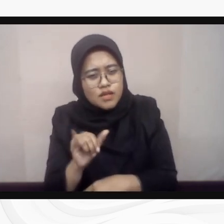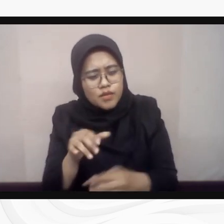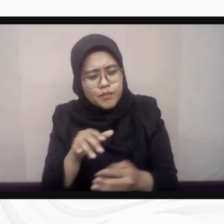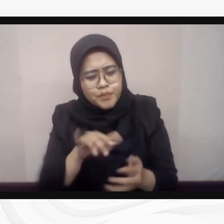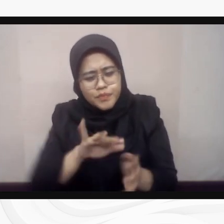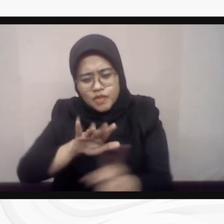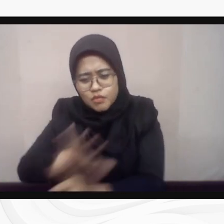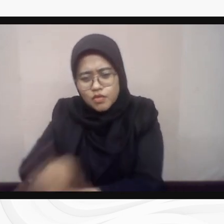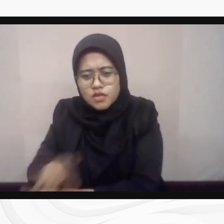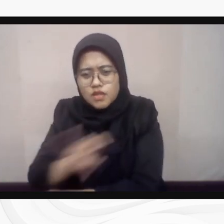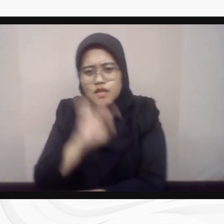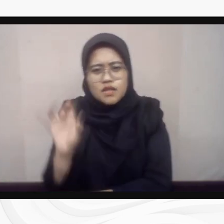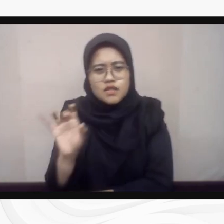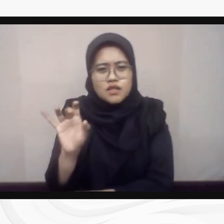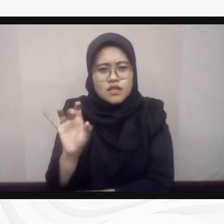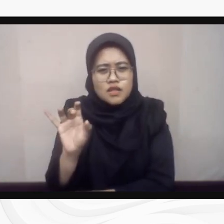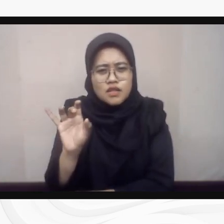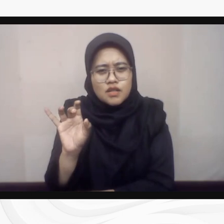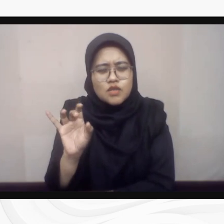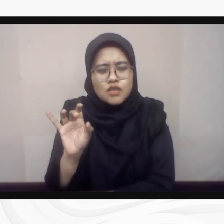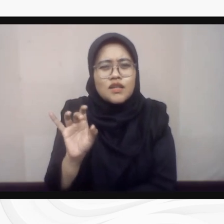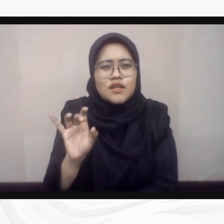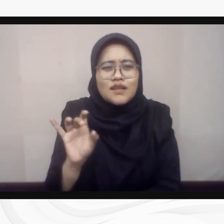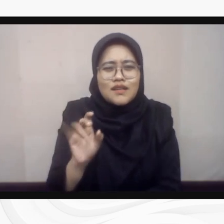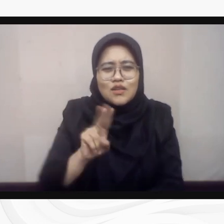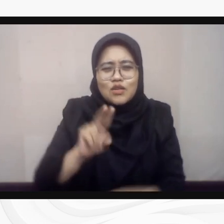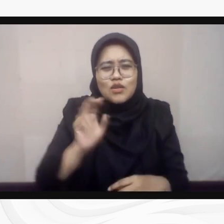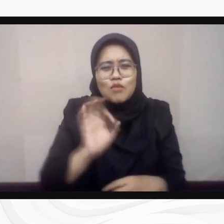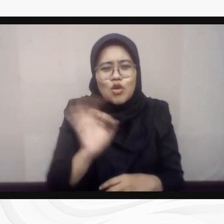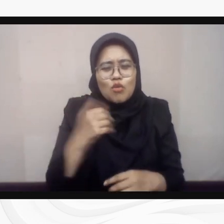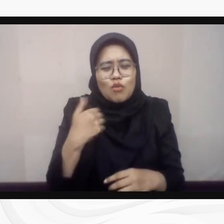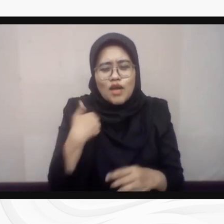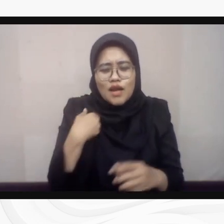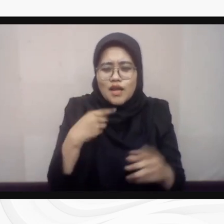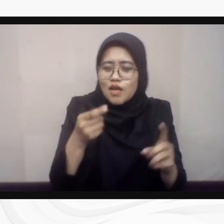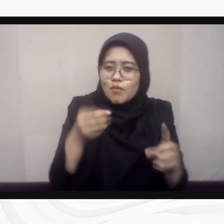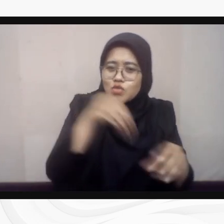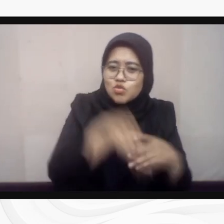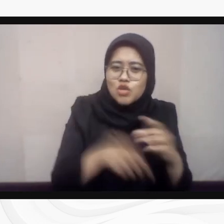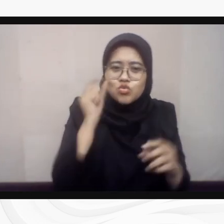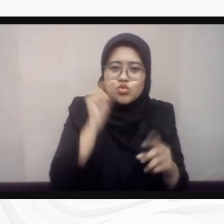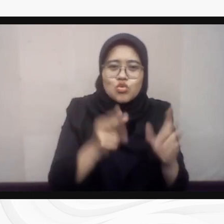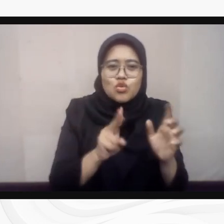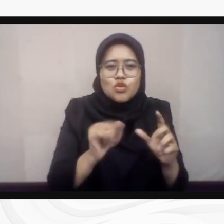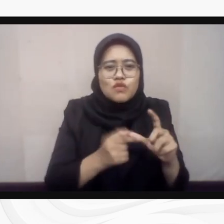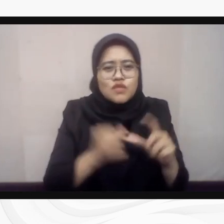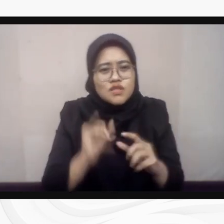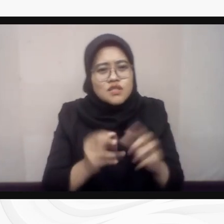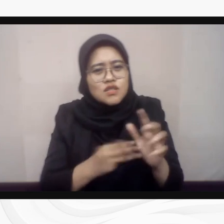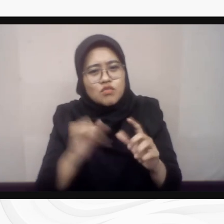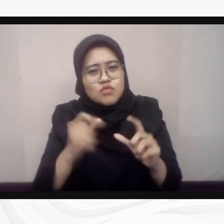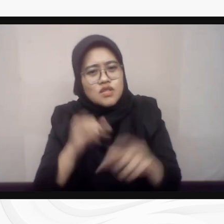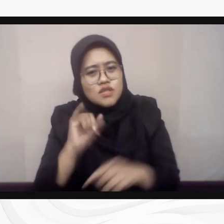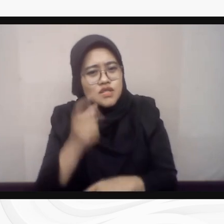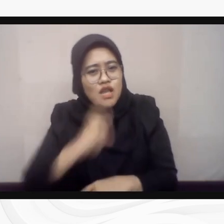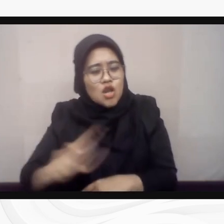arus utama dalam muatan visi dan misi sebagai calon kepala daerah. Catatan tersebut ditambah dengan fakta mundurnya